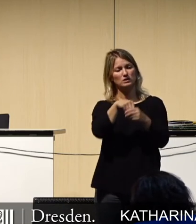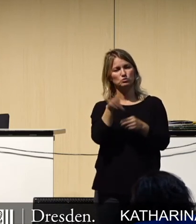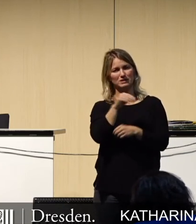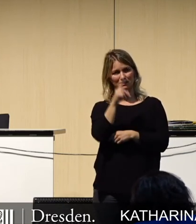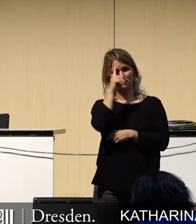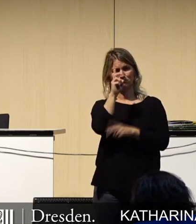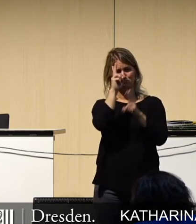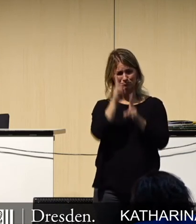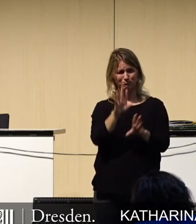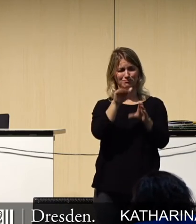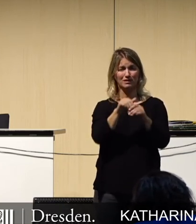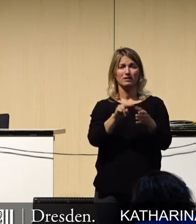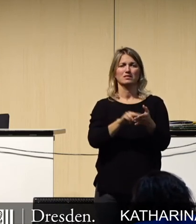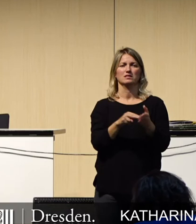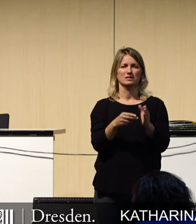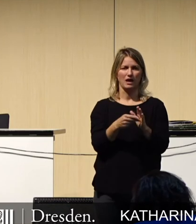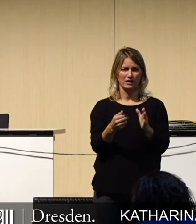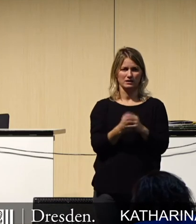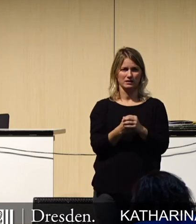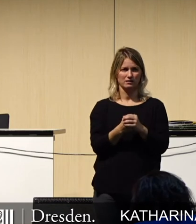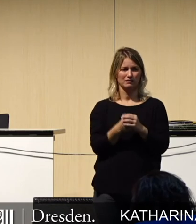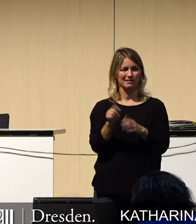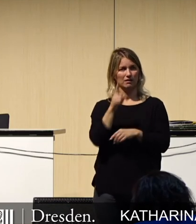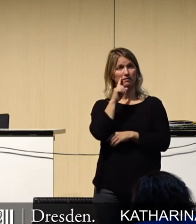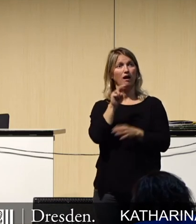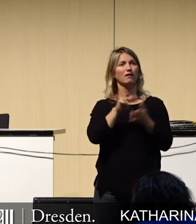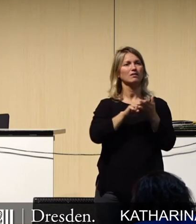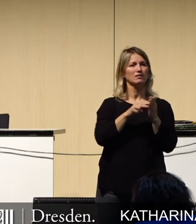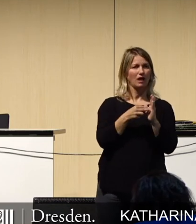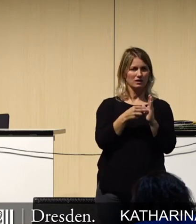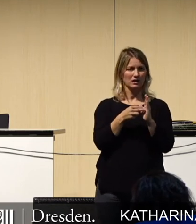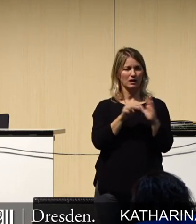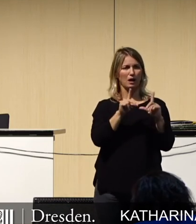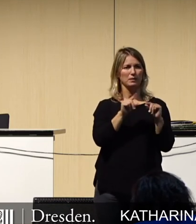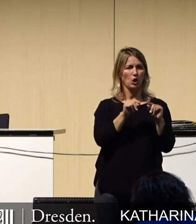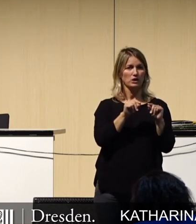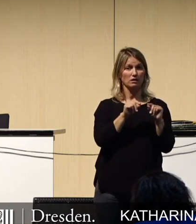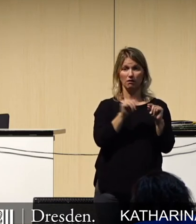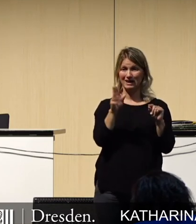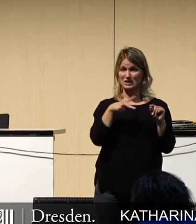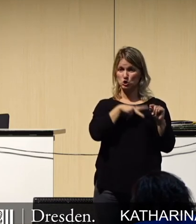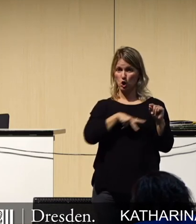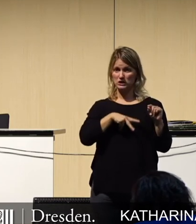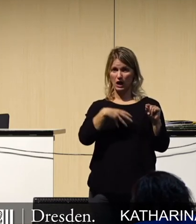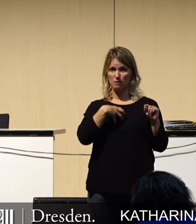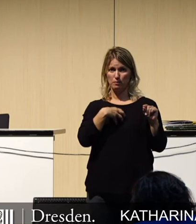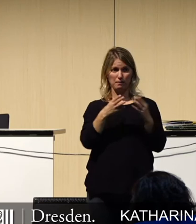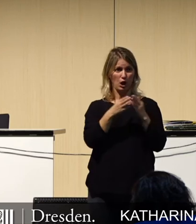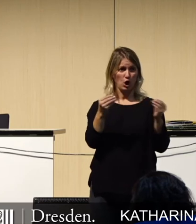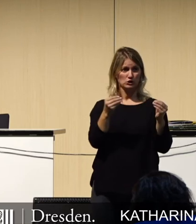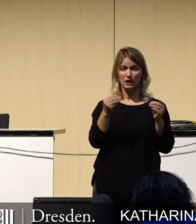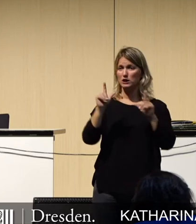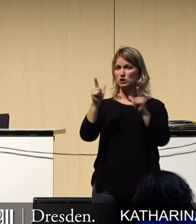Technik. Und es heißt nicht, dass Technik soziale und gesellschaftliche Probleme lösen wird. Denn